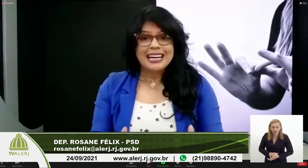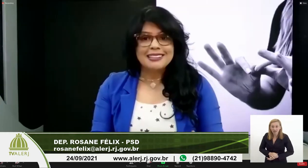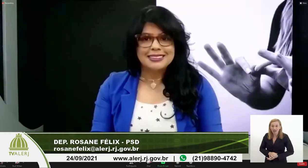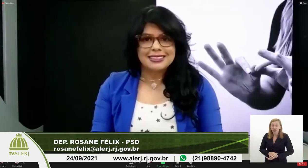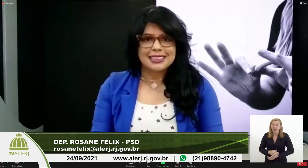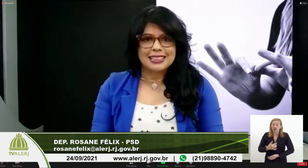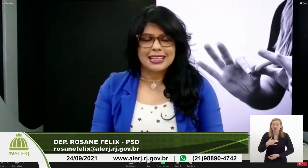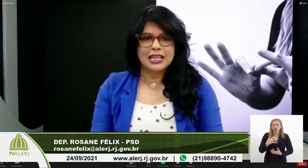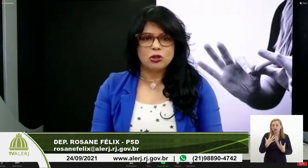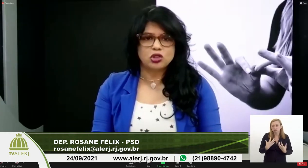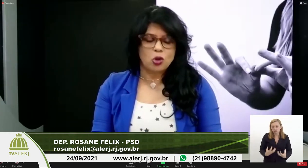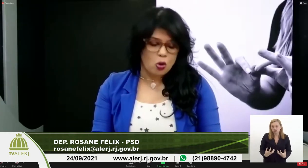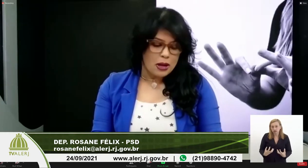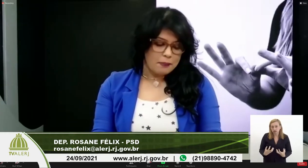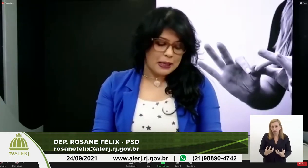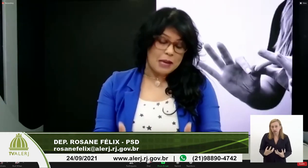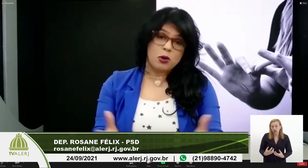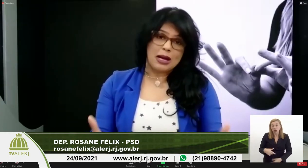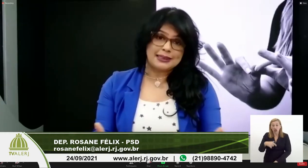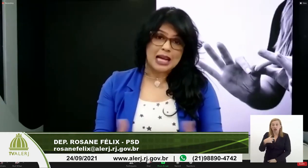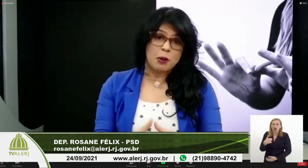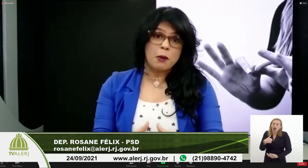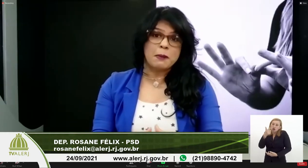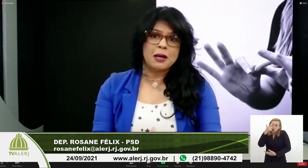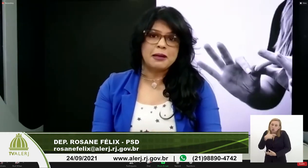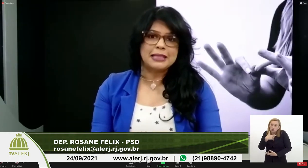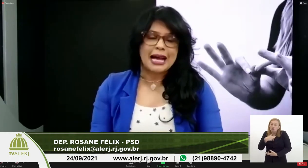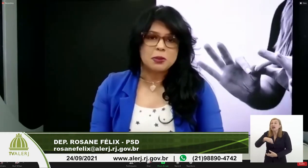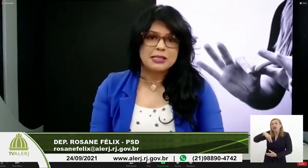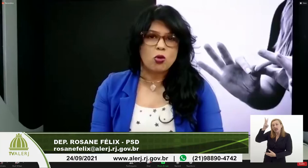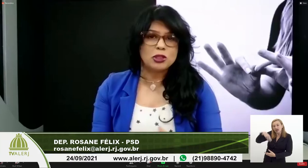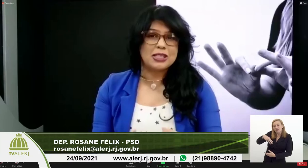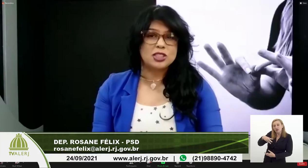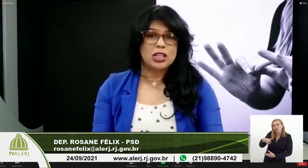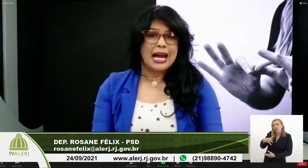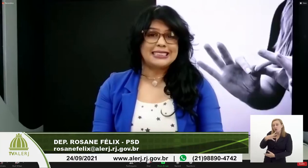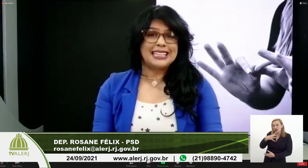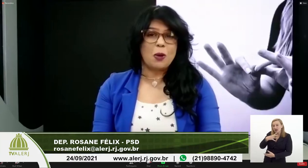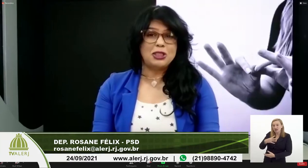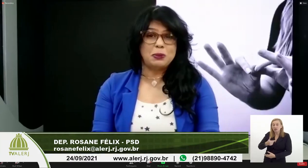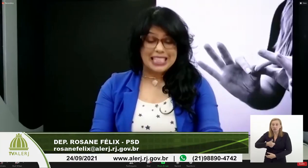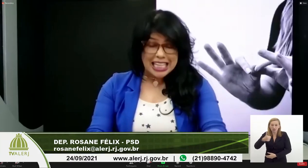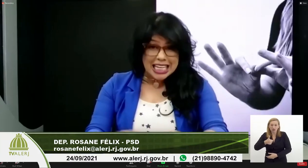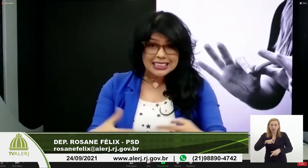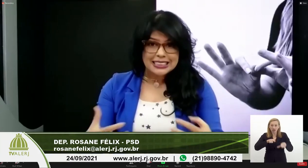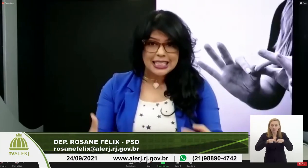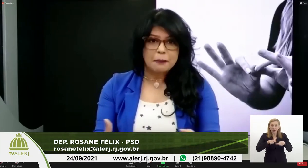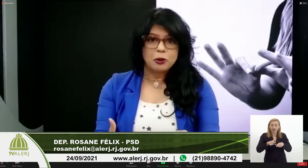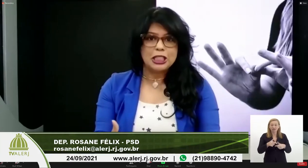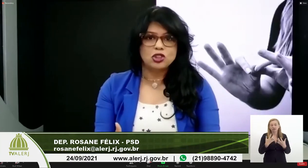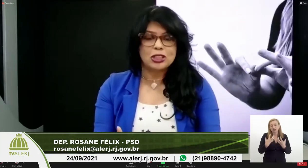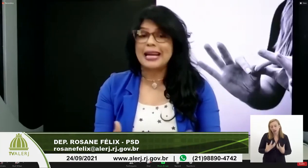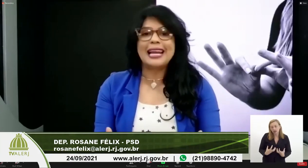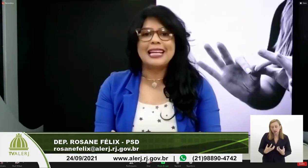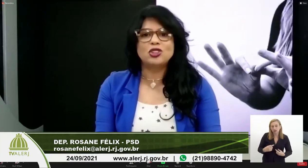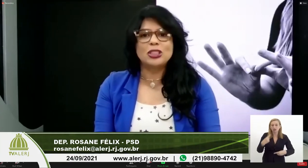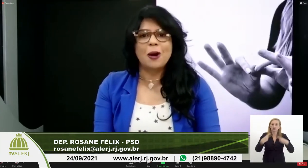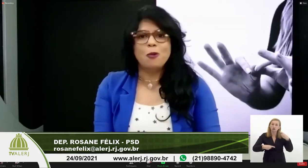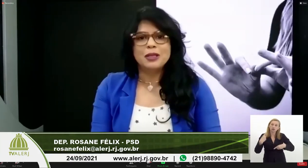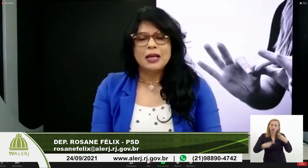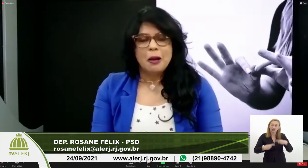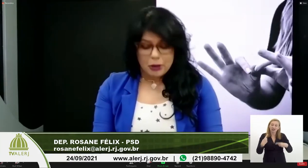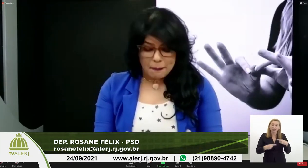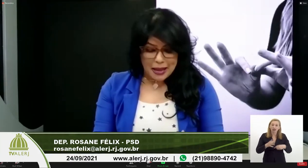me cansa, eu sou, para quem me conhece sabe, é o meu primeiro mandato, mas algumas vezes realmente me cansa na política, é a